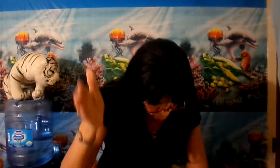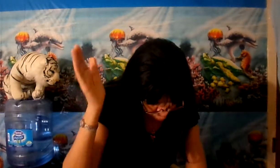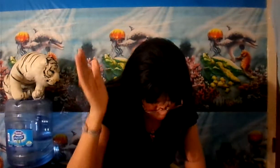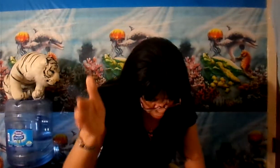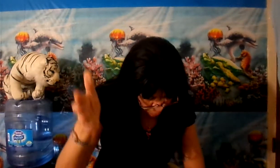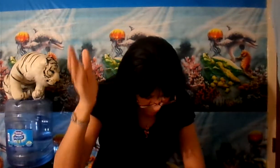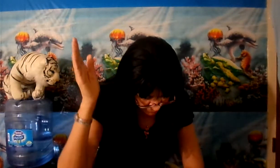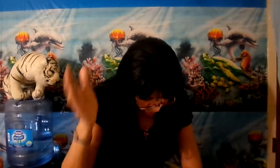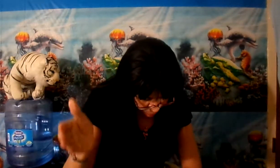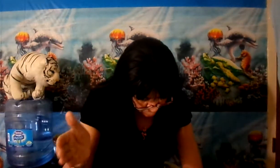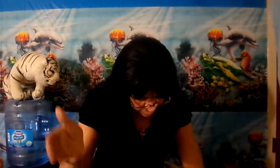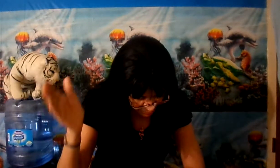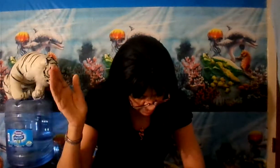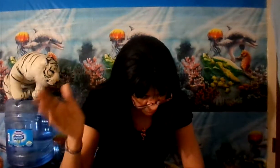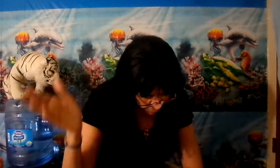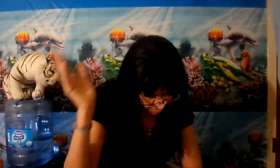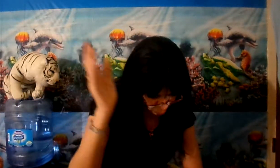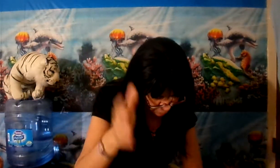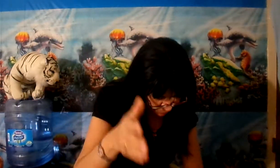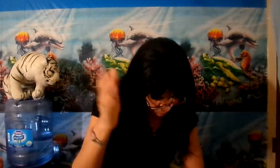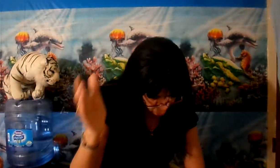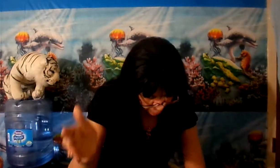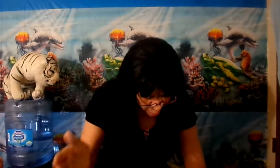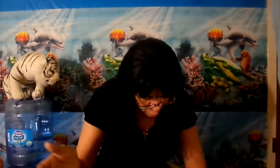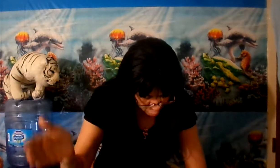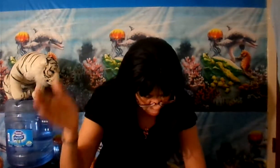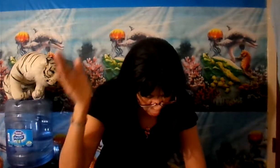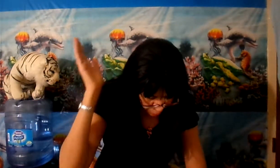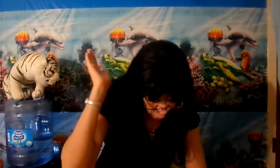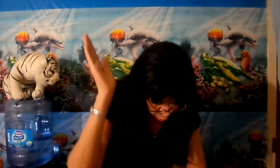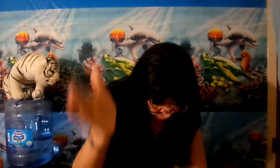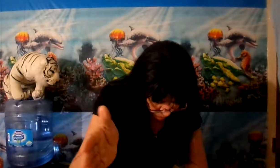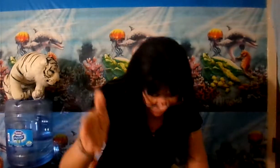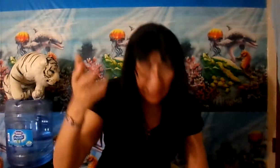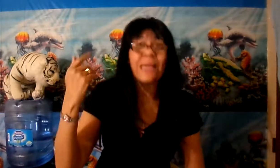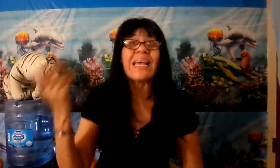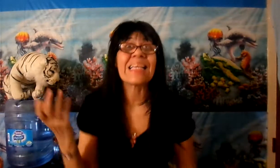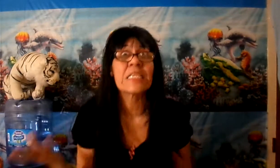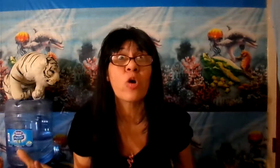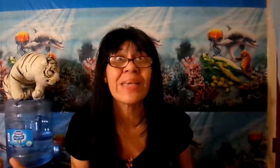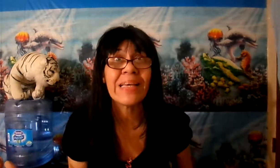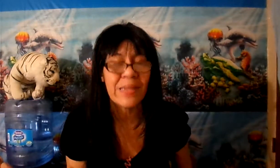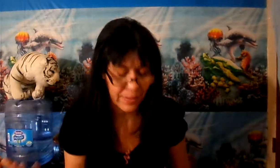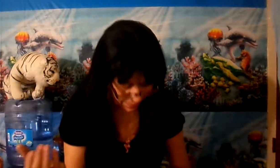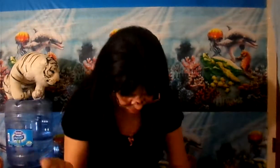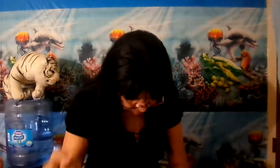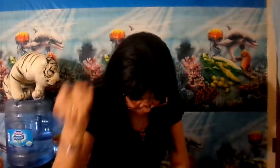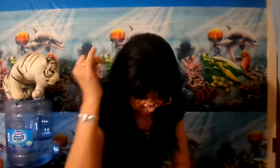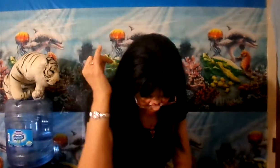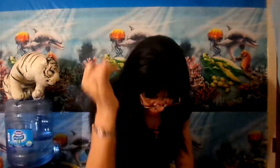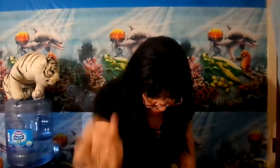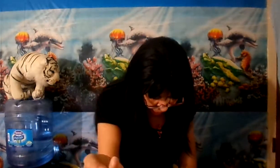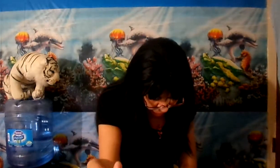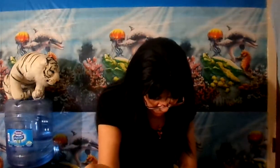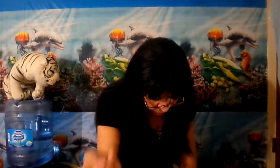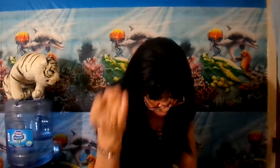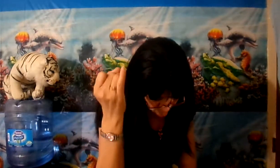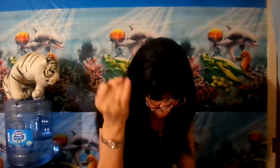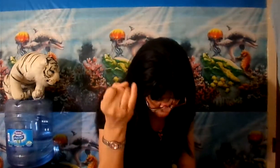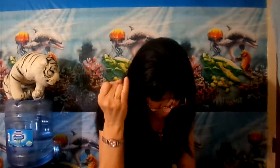corrupción, trágico, eximilada en los días de Noé. Todos nos gritan que Cristo viene y que los juicios de